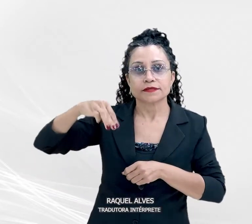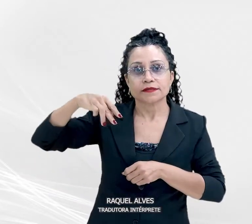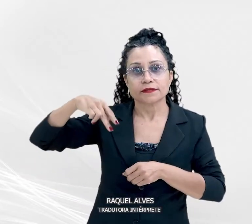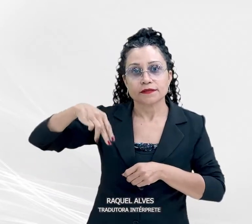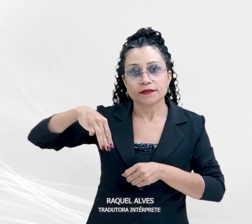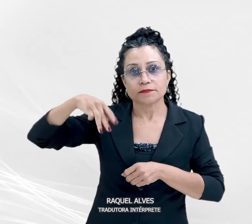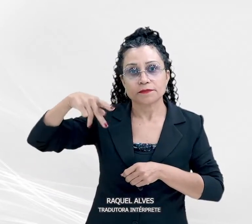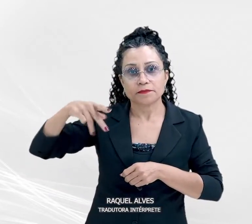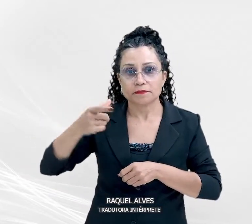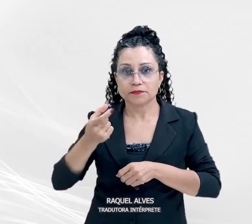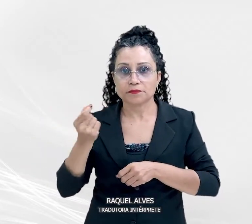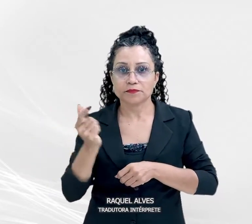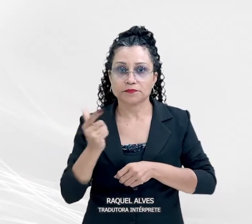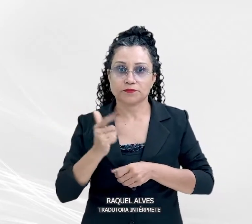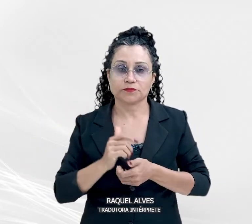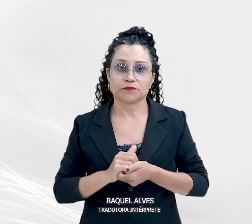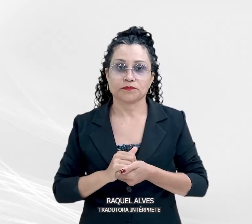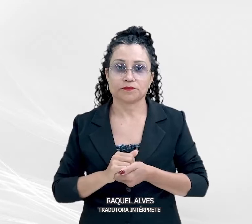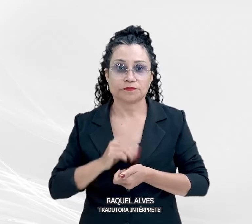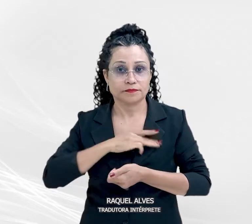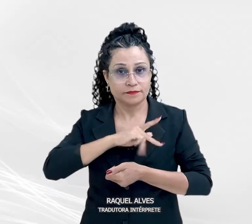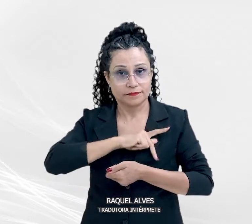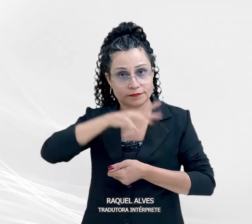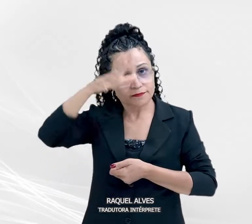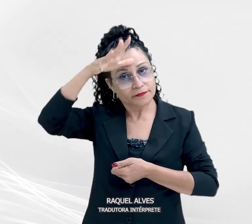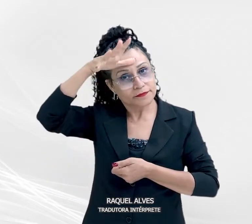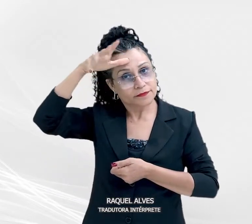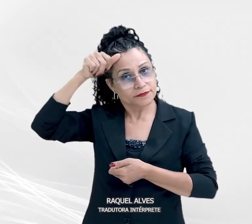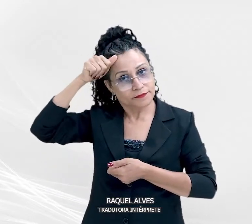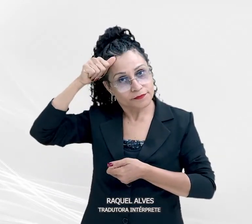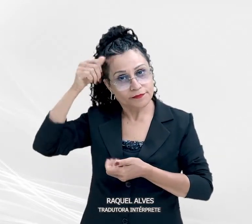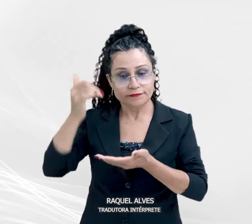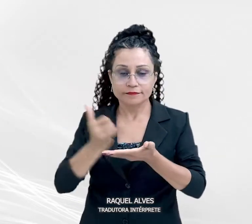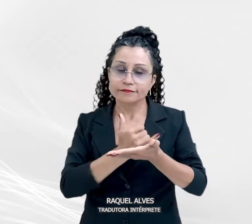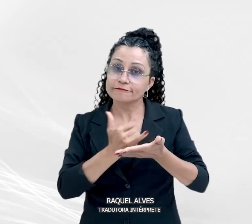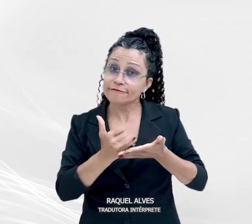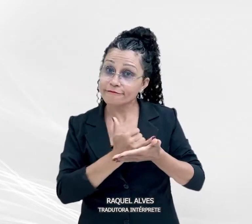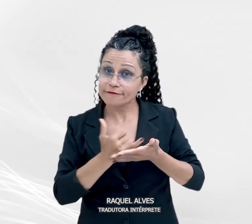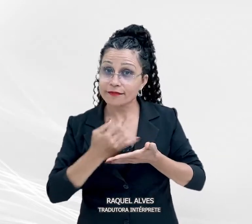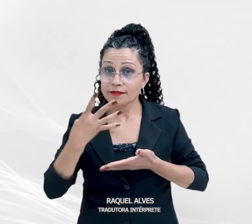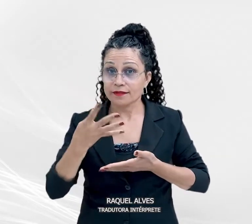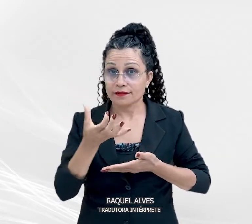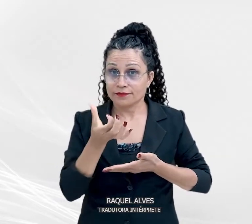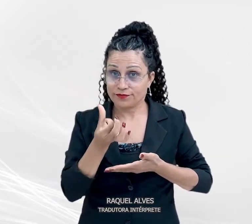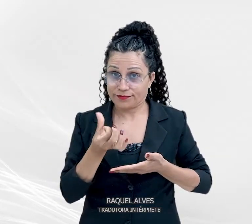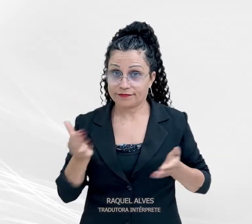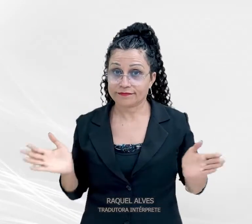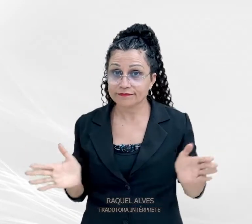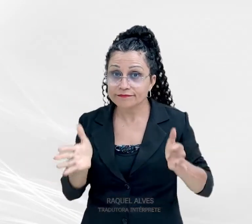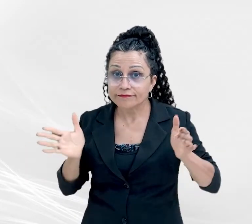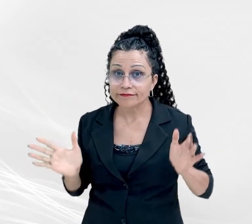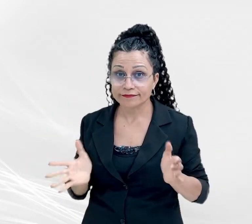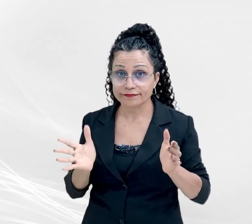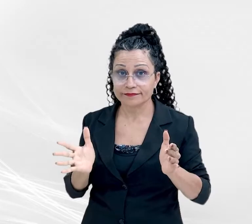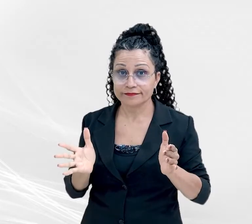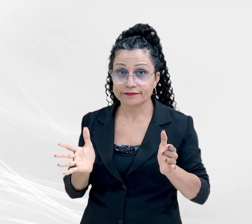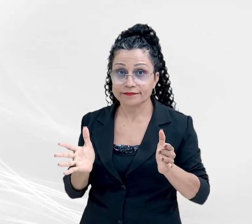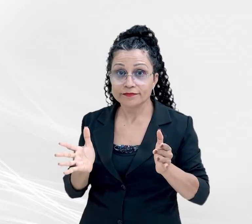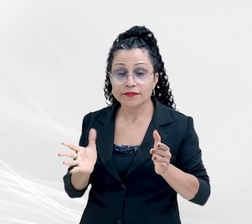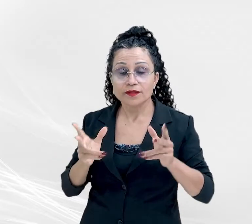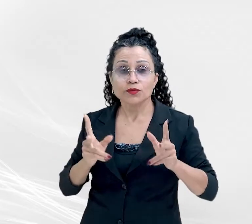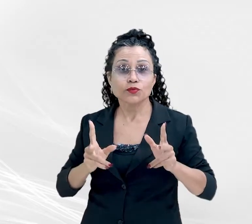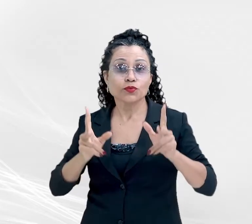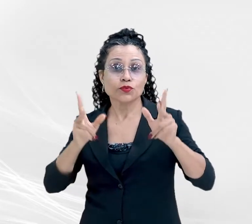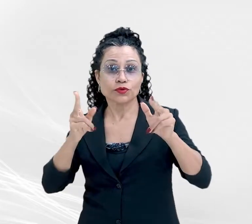2022. O Ministério Público do Estado de Mato Grosso inscreveu 46 iniciativas na